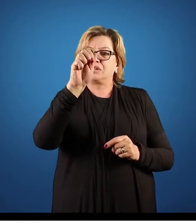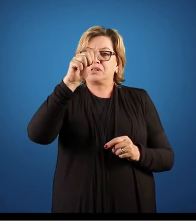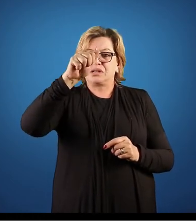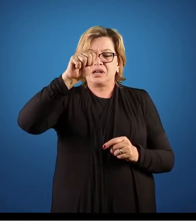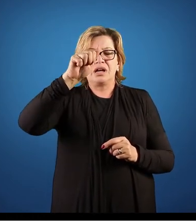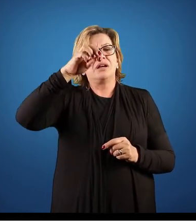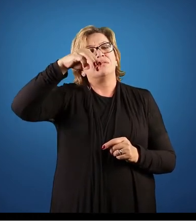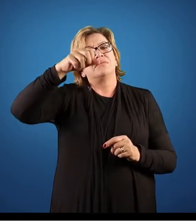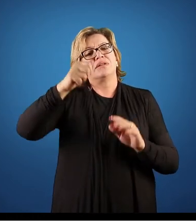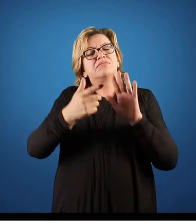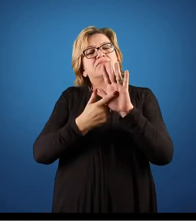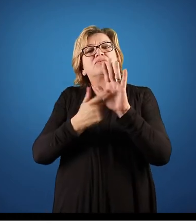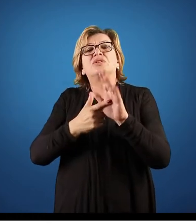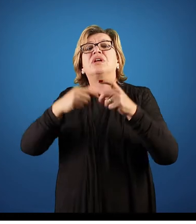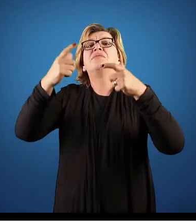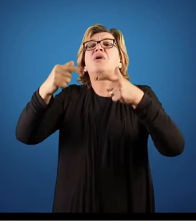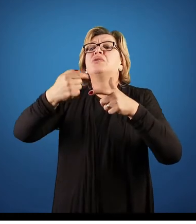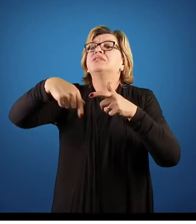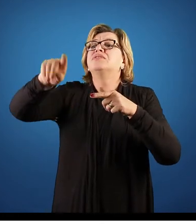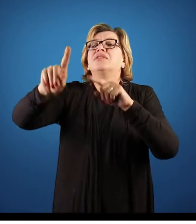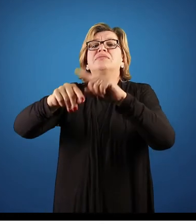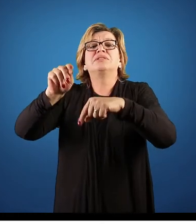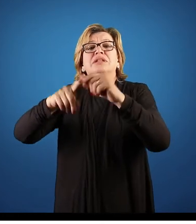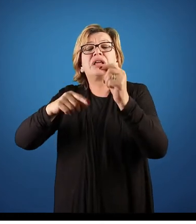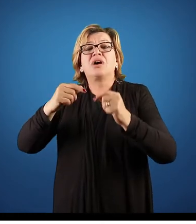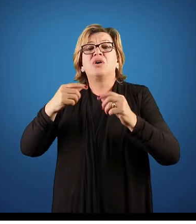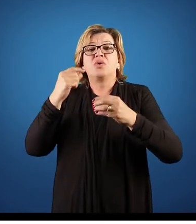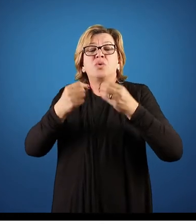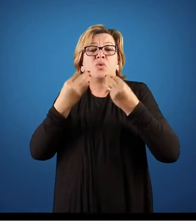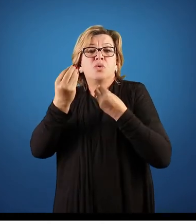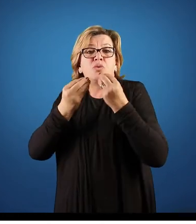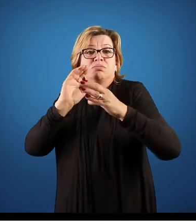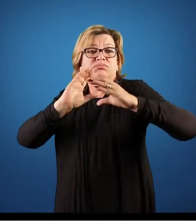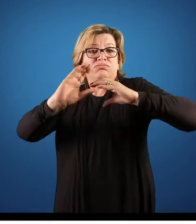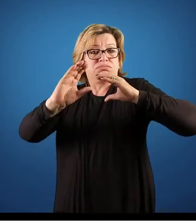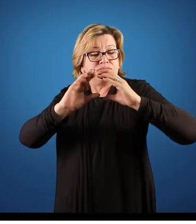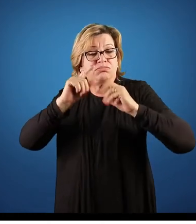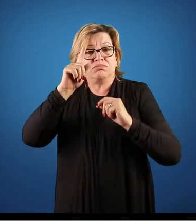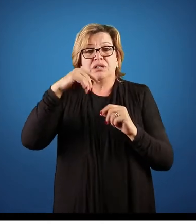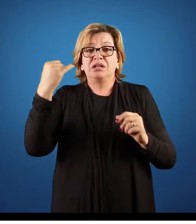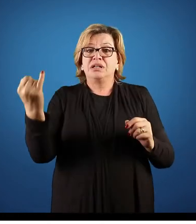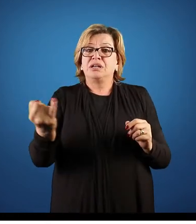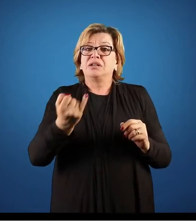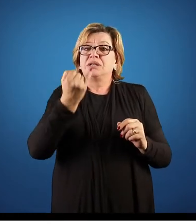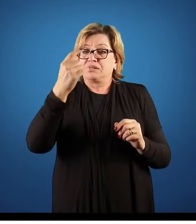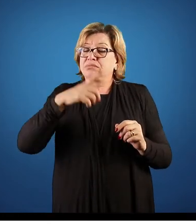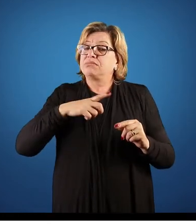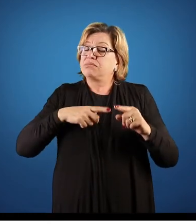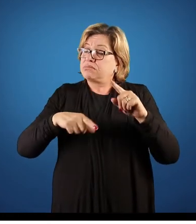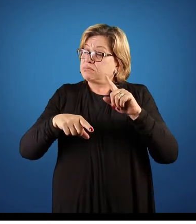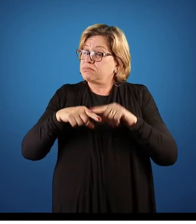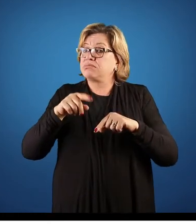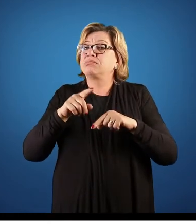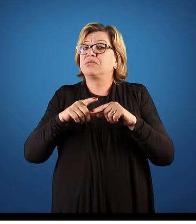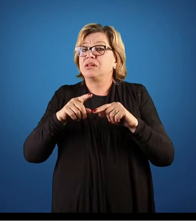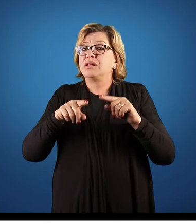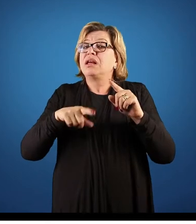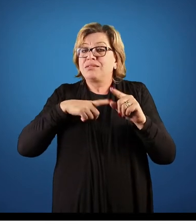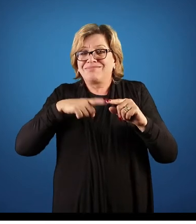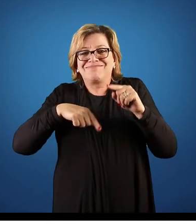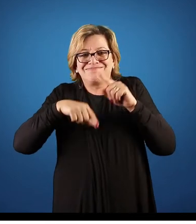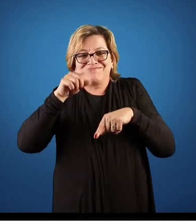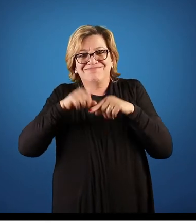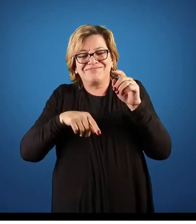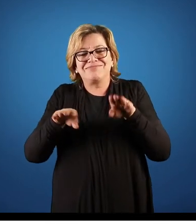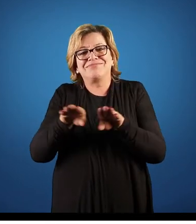para onde que está indo esse processo, para onde que deve ir a comunicação. É muito interessante estar no nosso material também didático. Os formulários,